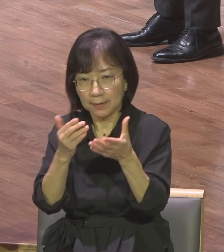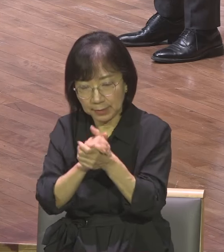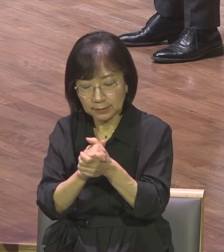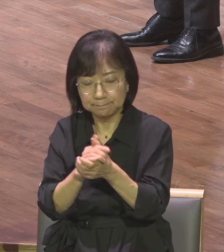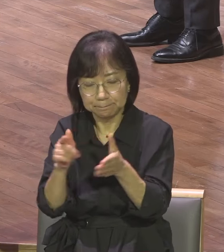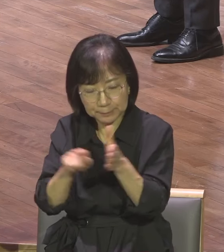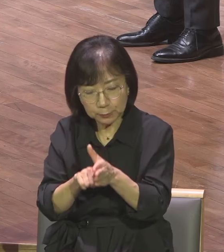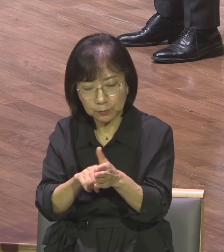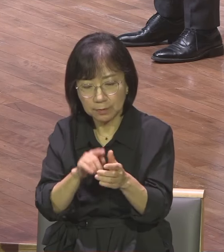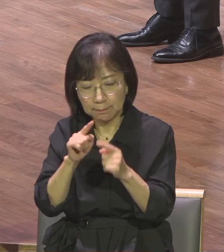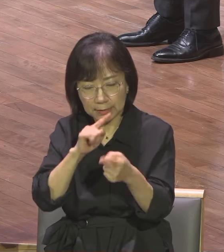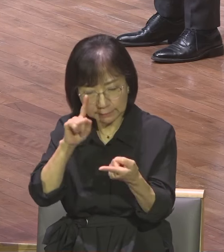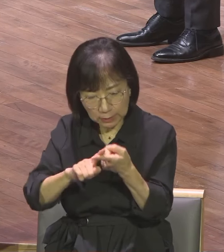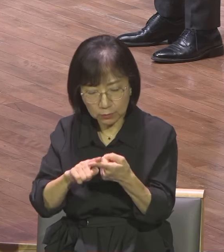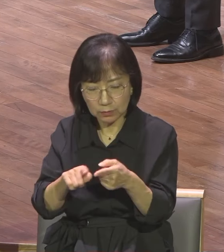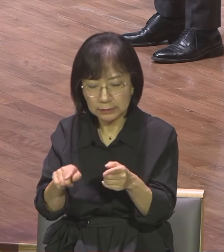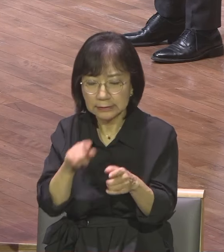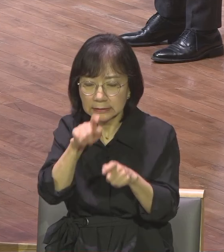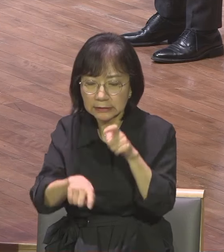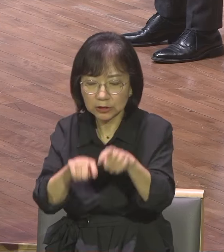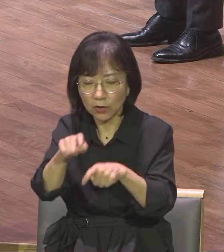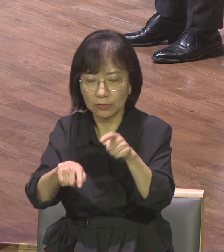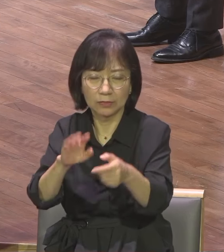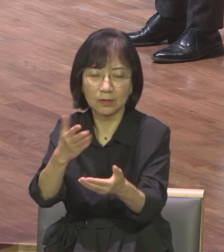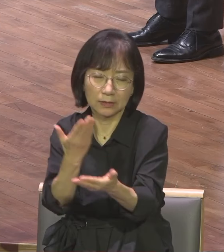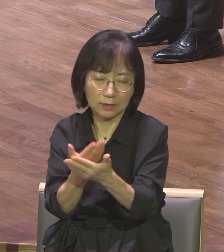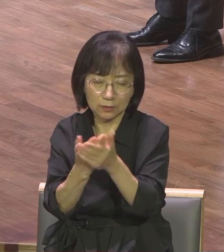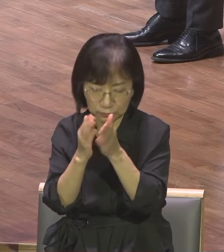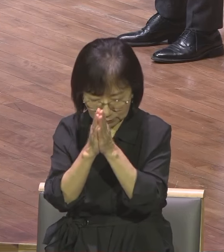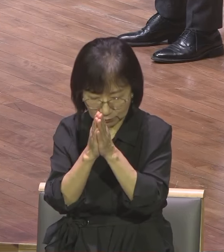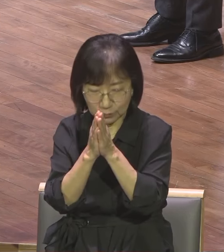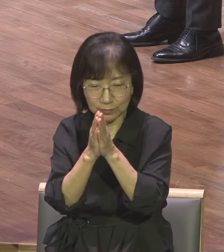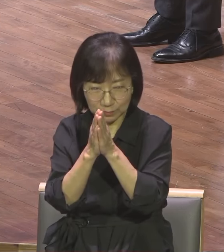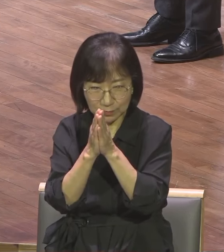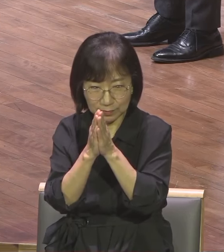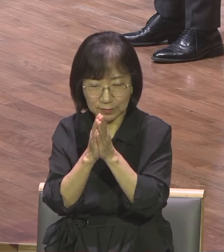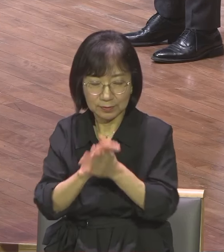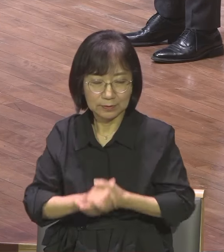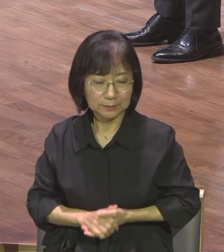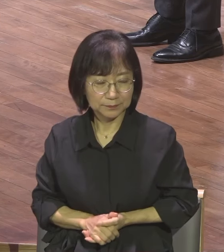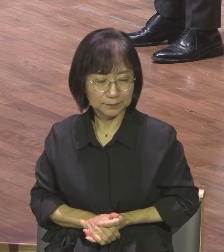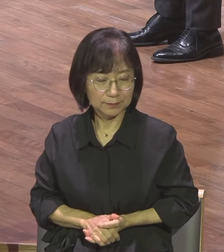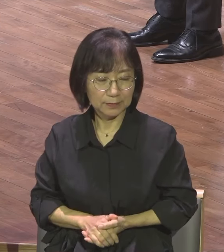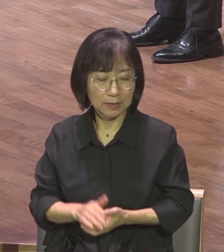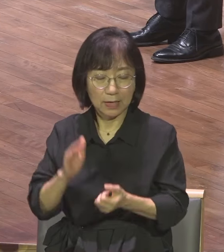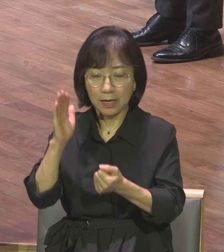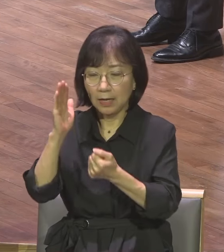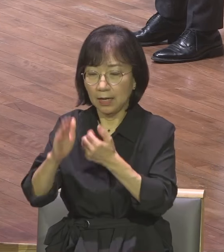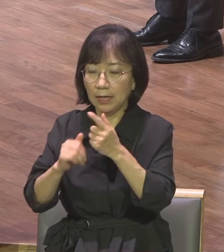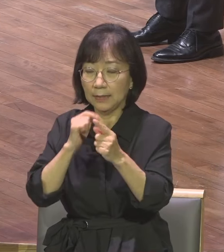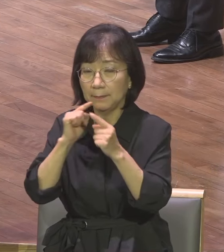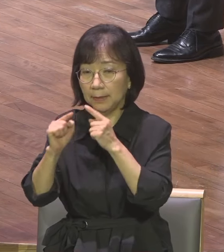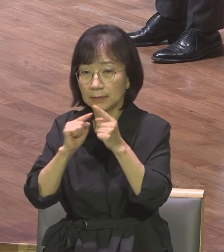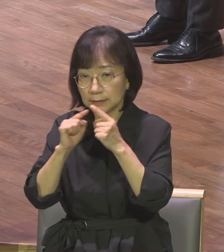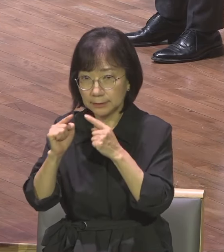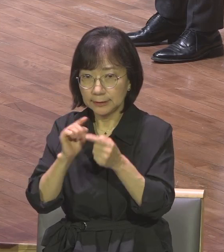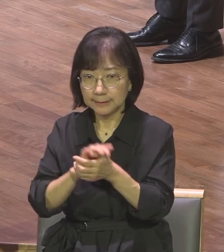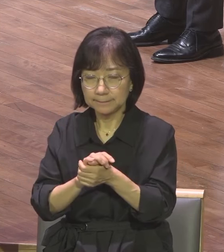주옵소서 이 말씀을 듣는 자 지키는 자 복이 있다고 말합니다 이 말씀을 삶으로 지키게 하여 주옵소서